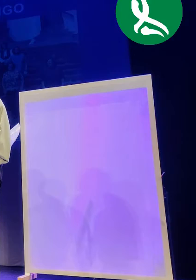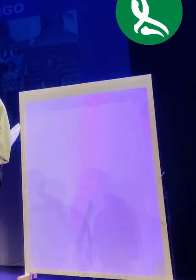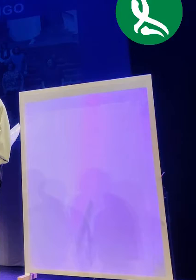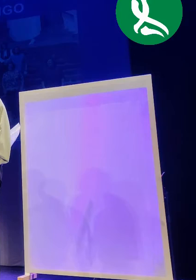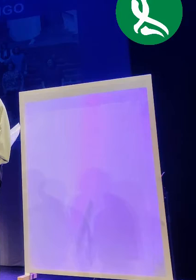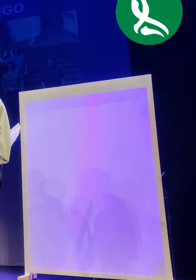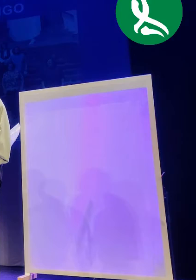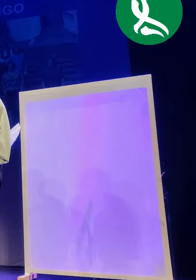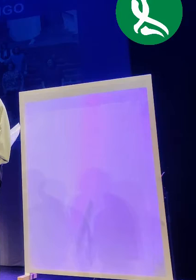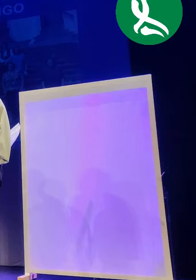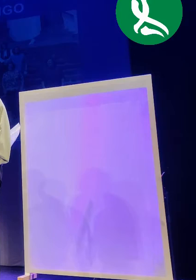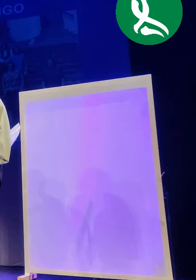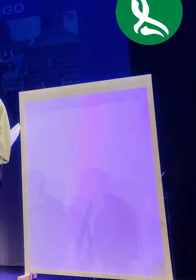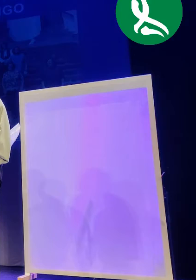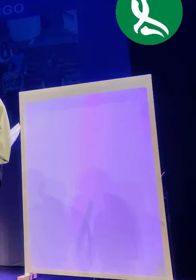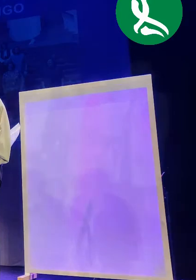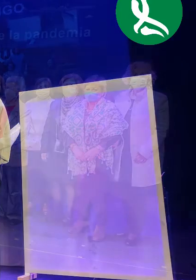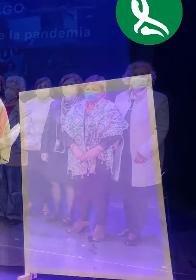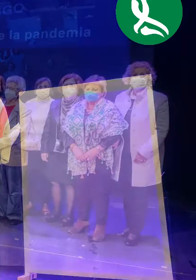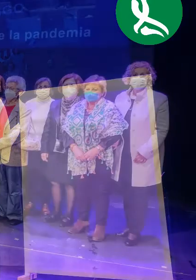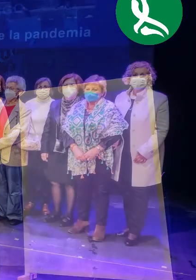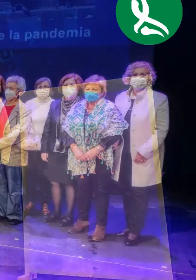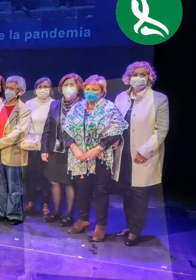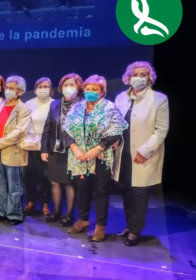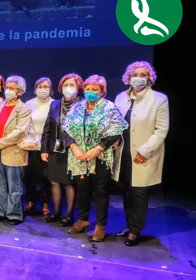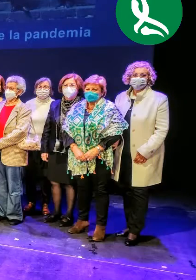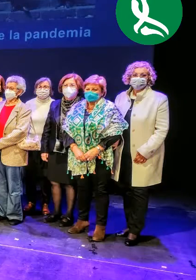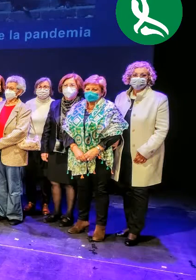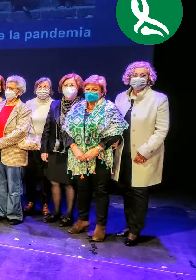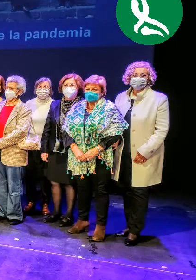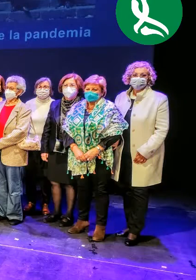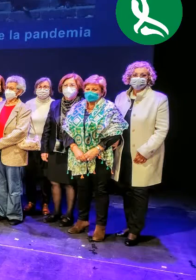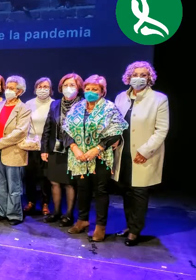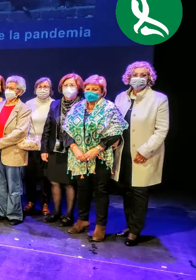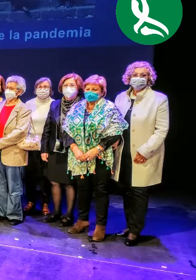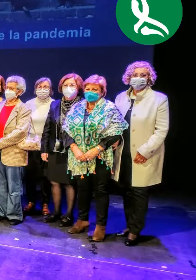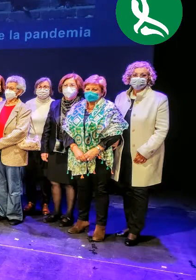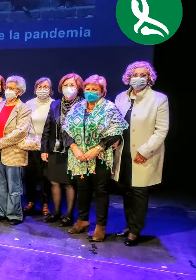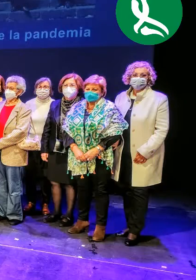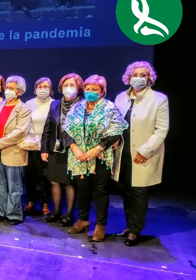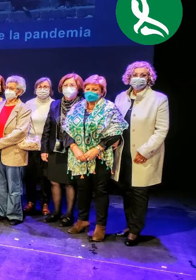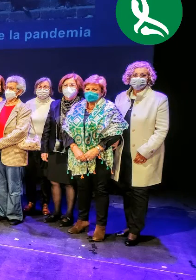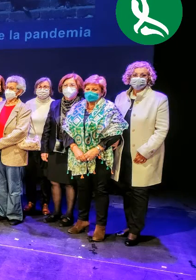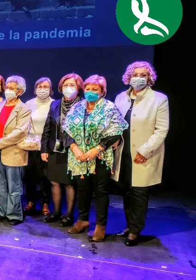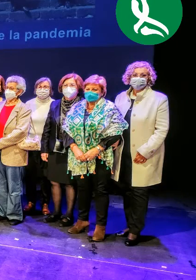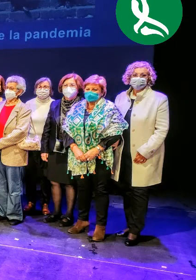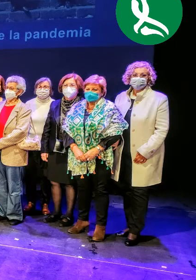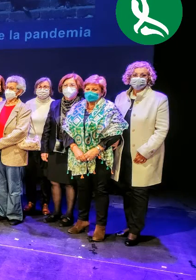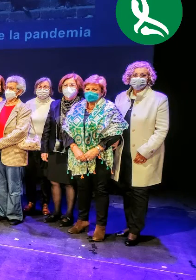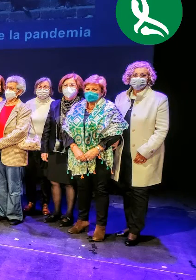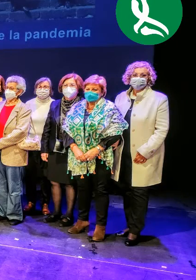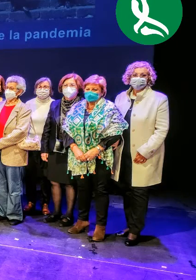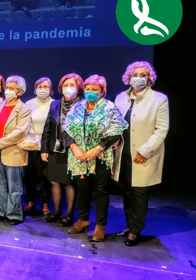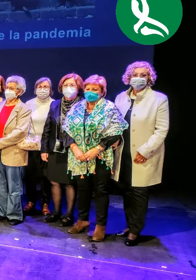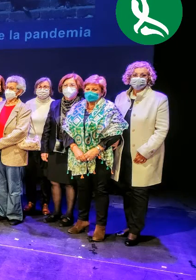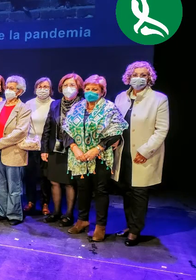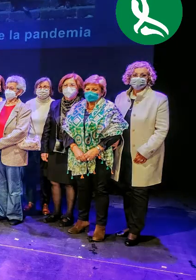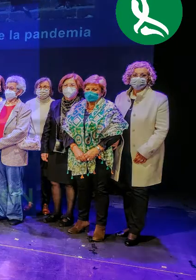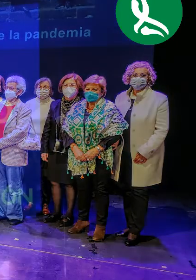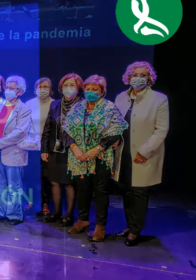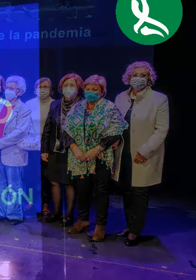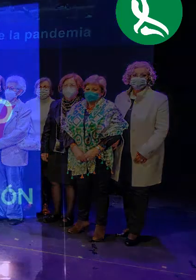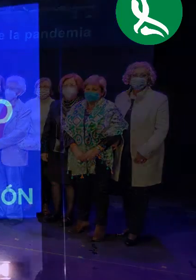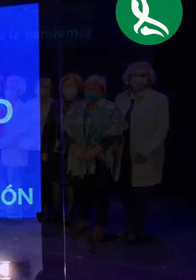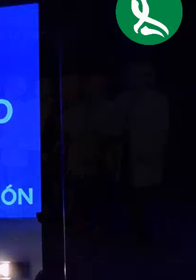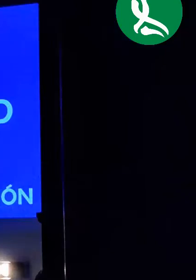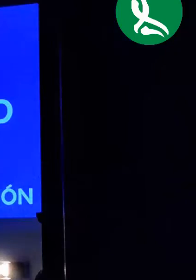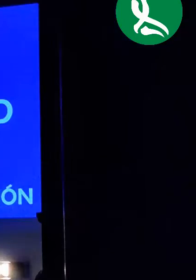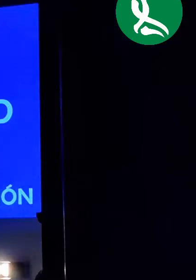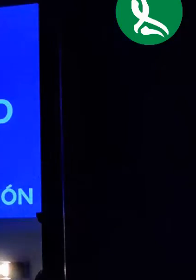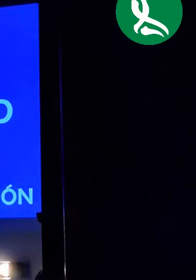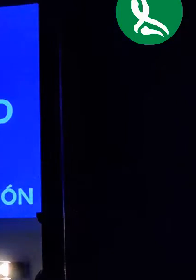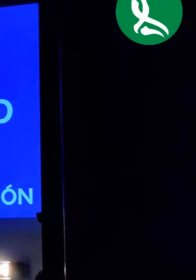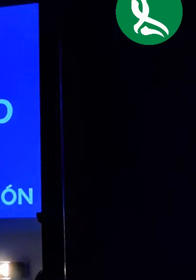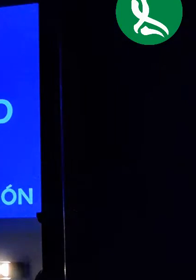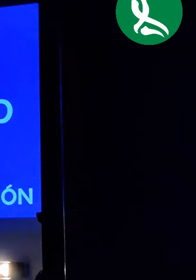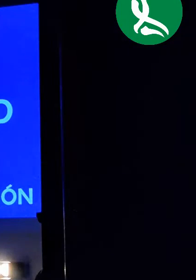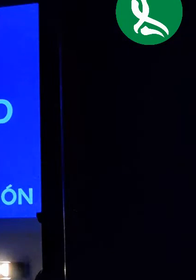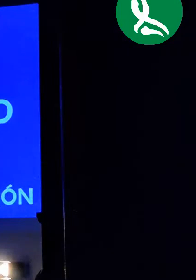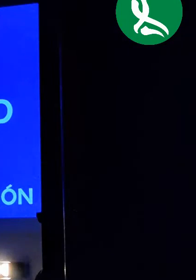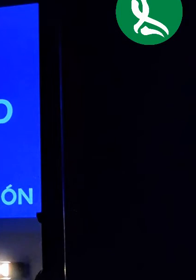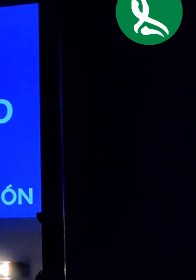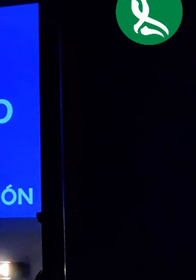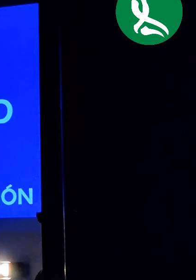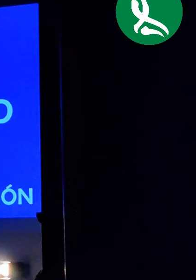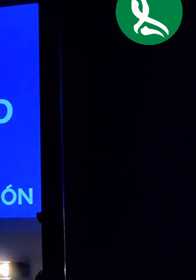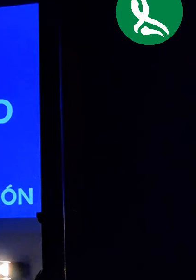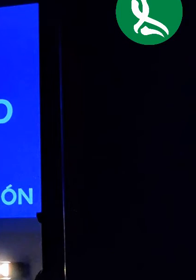Leía hace un tiempo una cita de Isabel Allende que decía en tiempos de tragedia, de guerra, de necesidad, la gente hace cosas